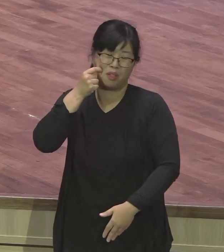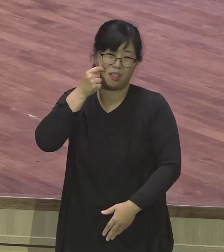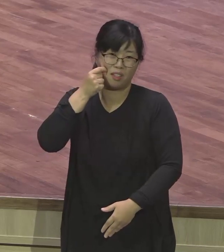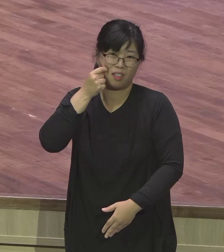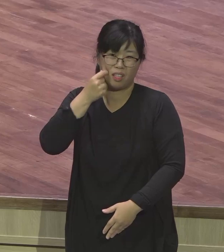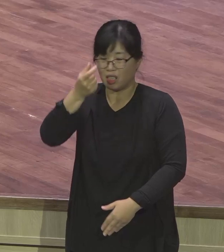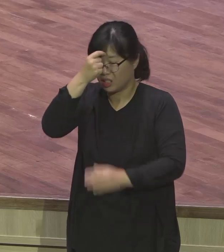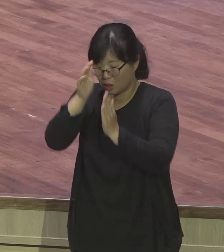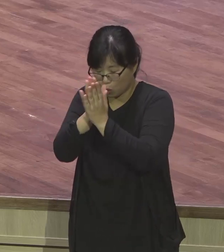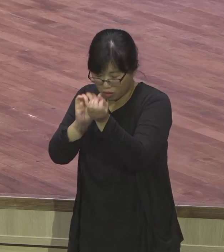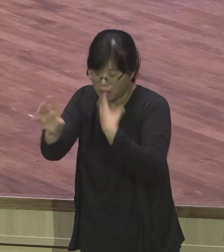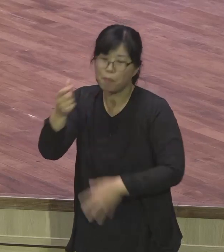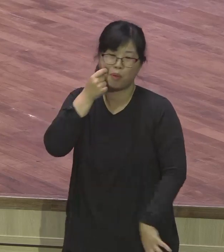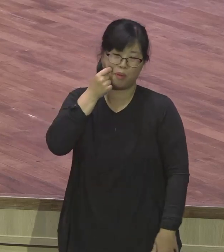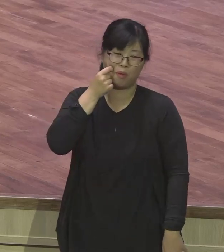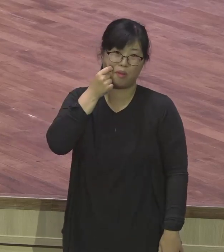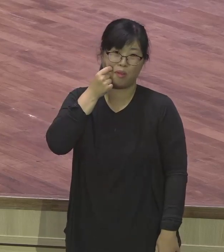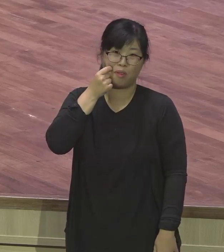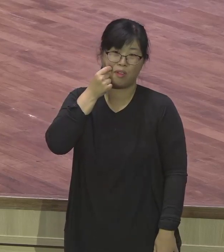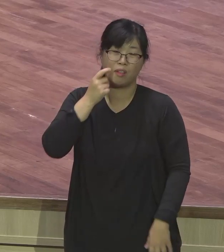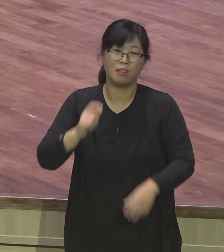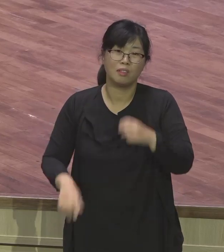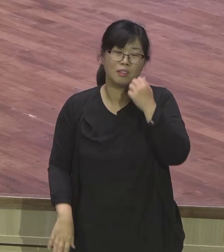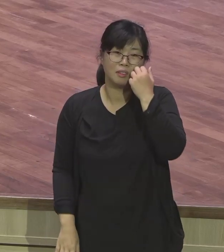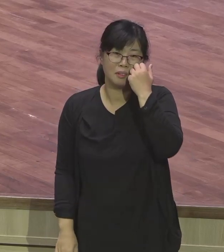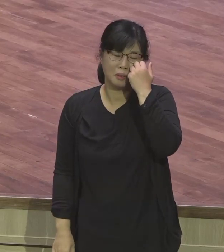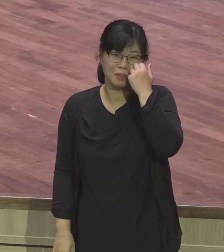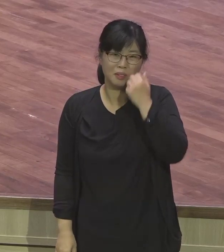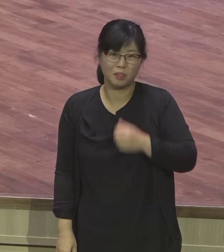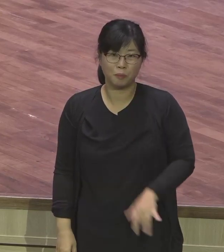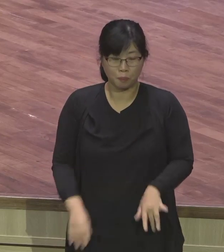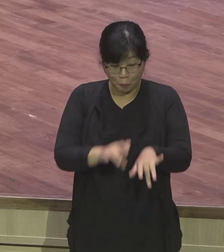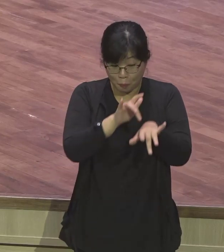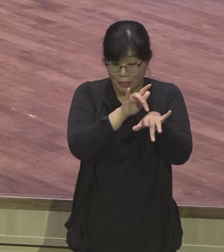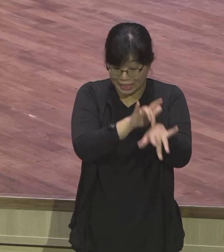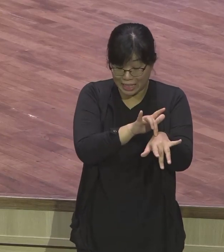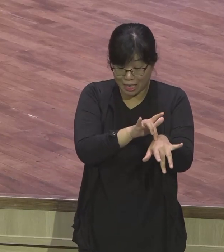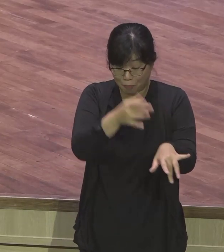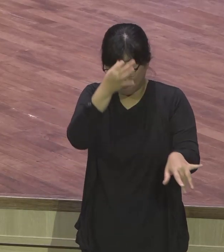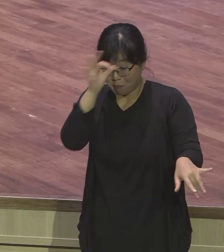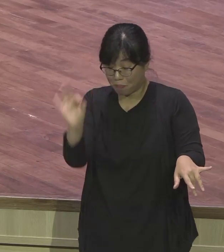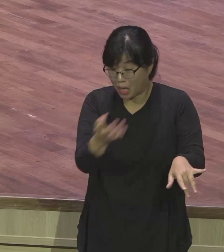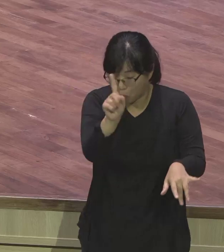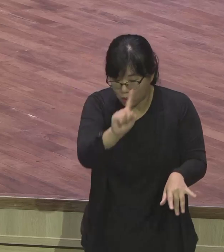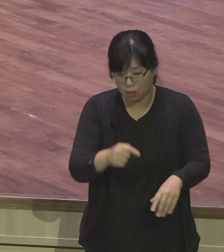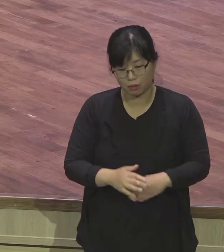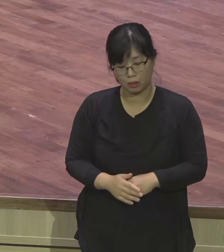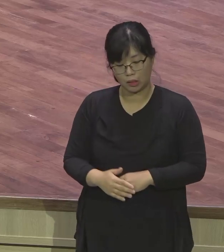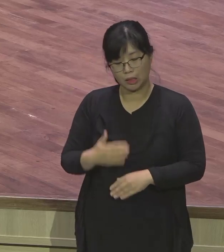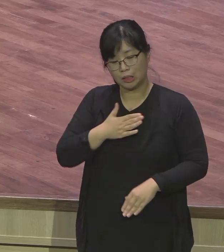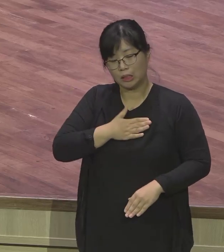사단은 최고의 심리학자란 말이 있어요 사단은 최고의 심리학자라고